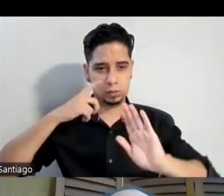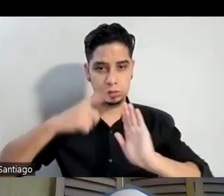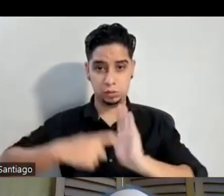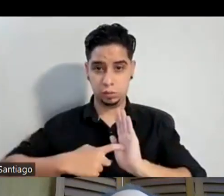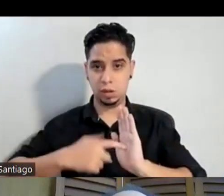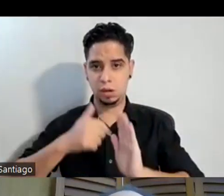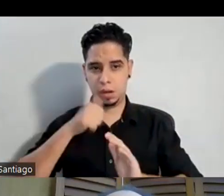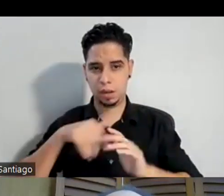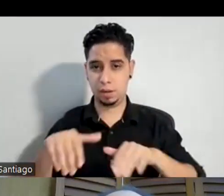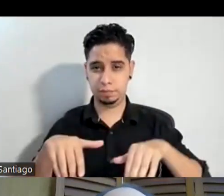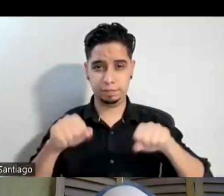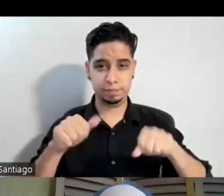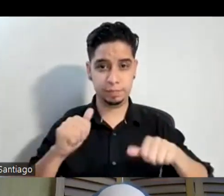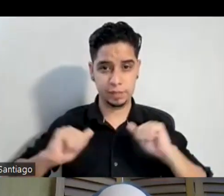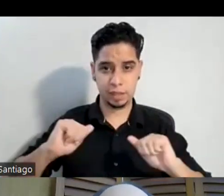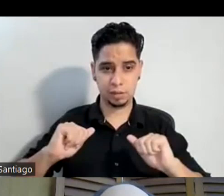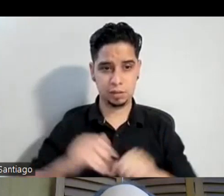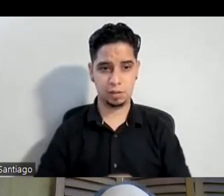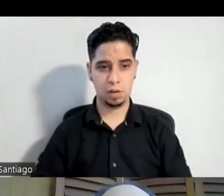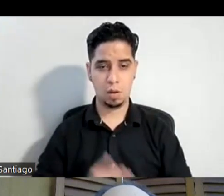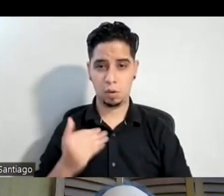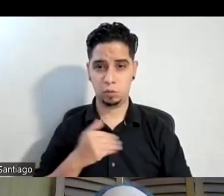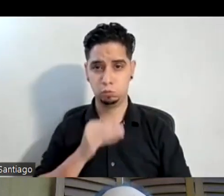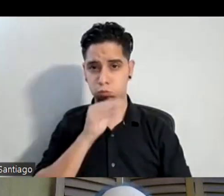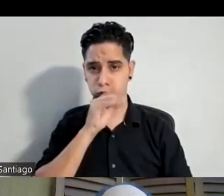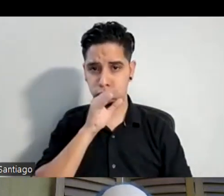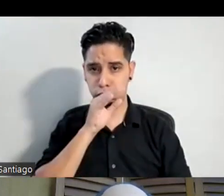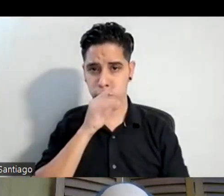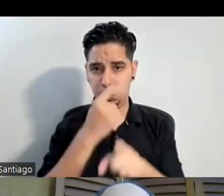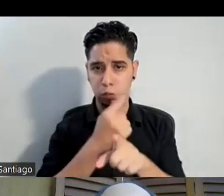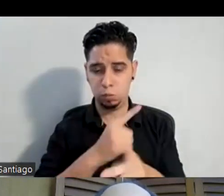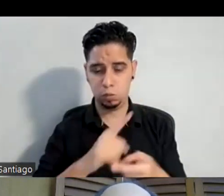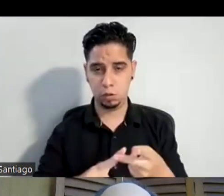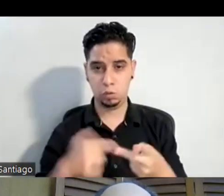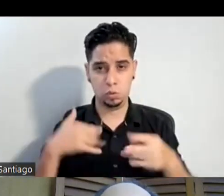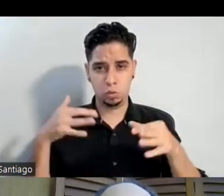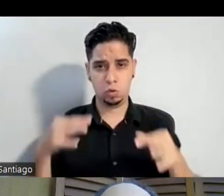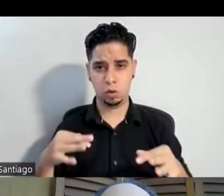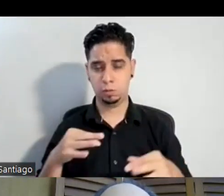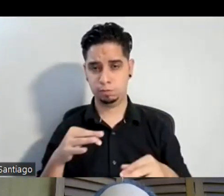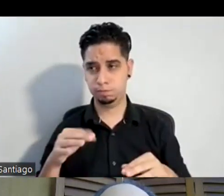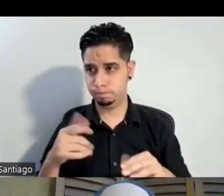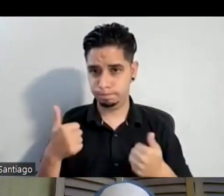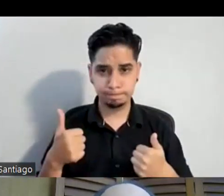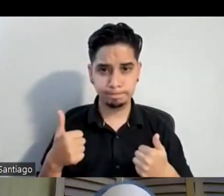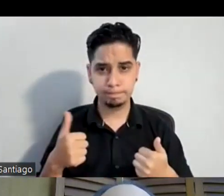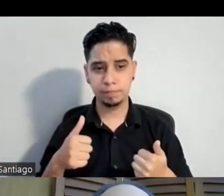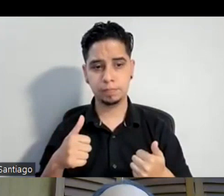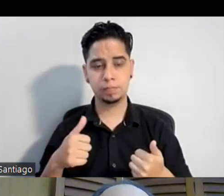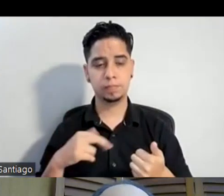clases de teatro porque su dicción era buena su seguridad al hablar era buena entonces las herramientas que da